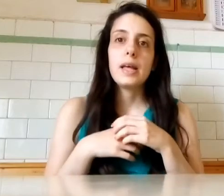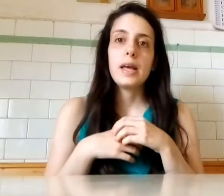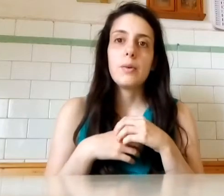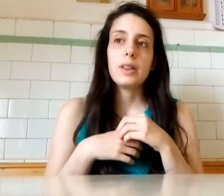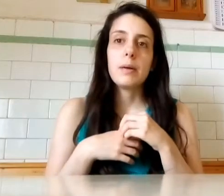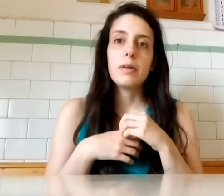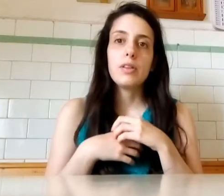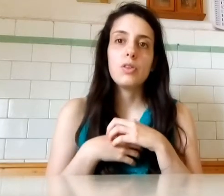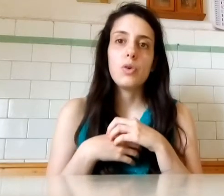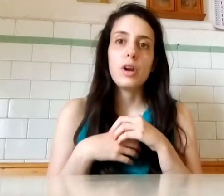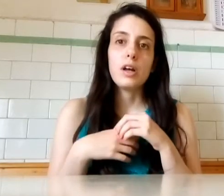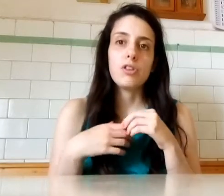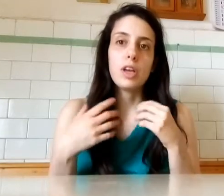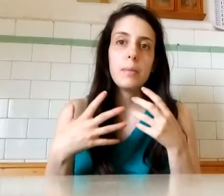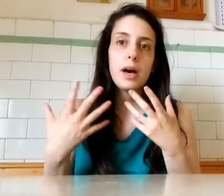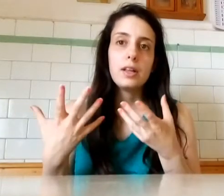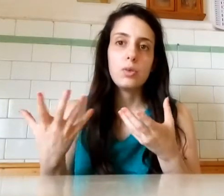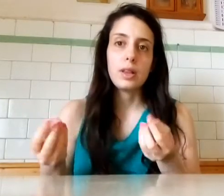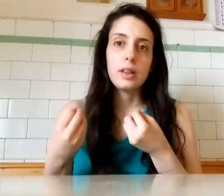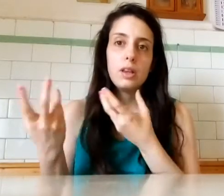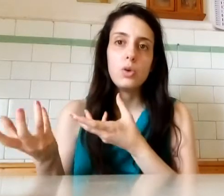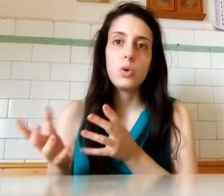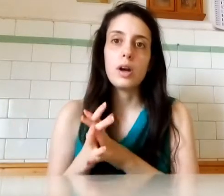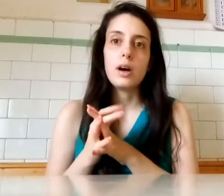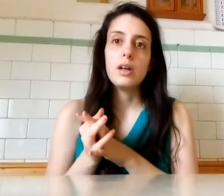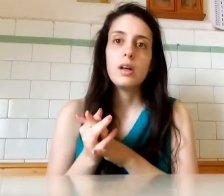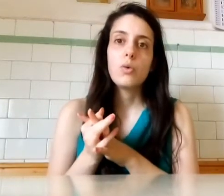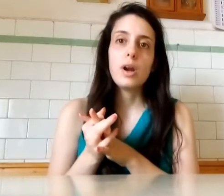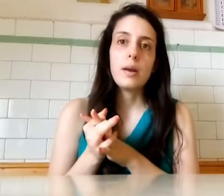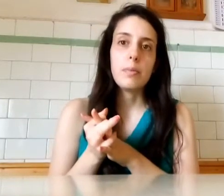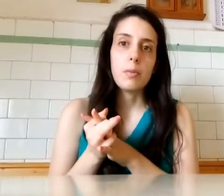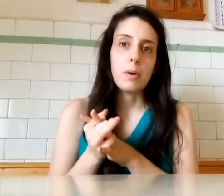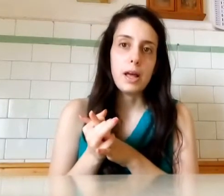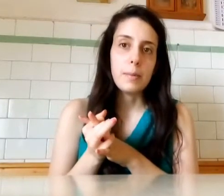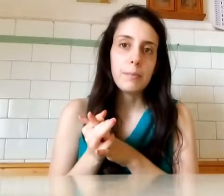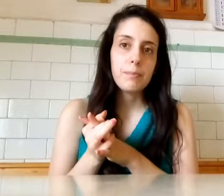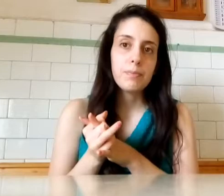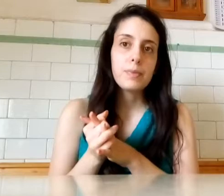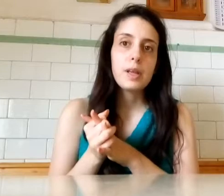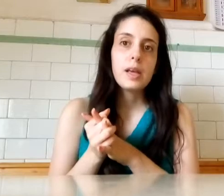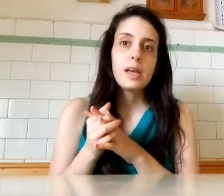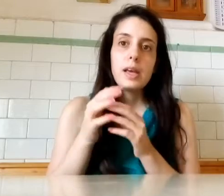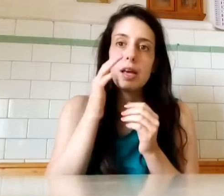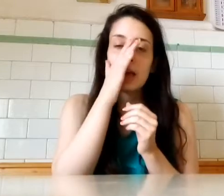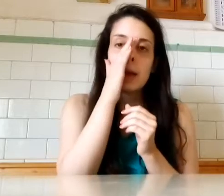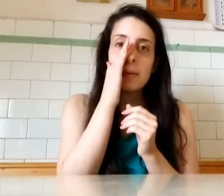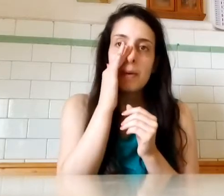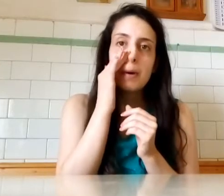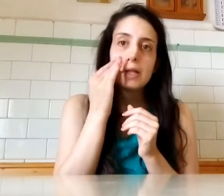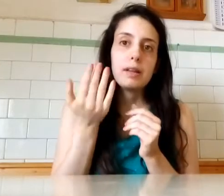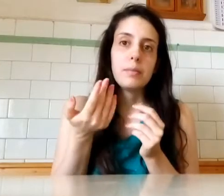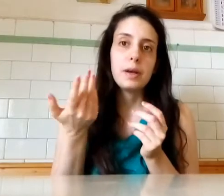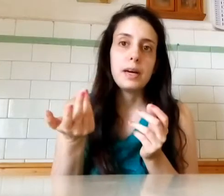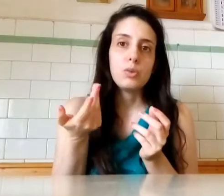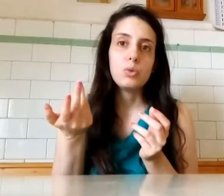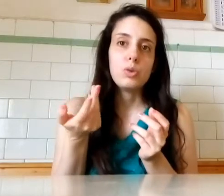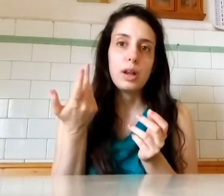questa persona ci chiamato Questa signora Qual è il problema? E mio padre ha spiegato tutta la